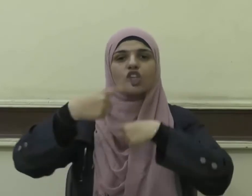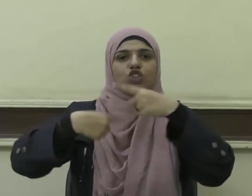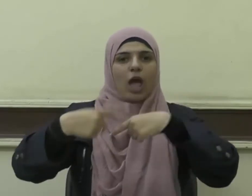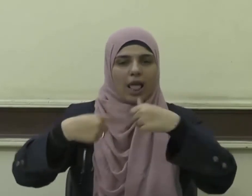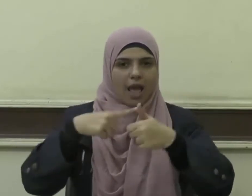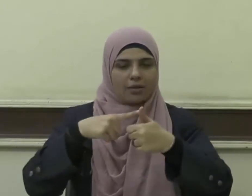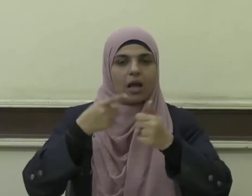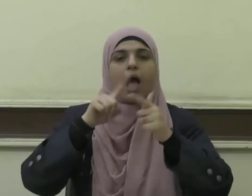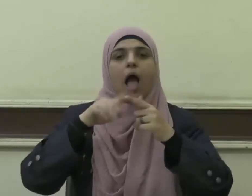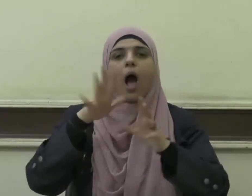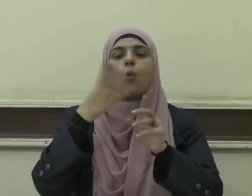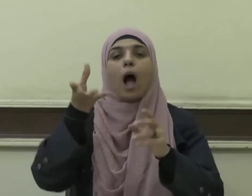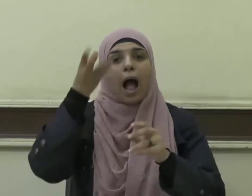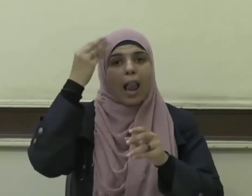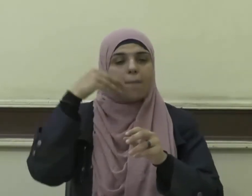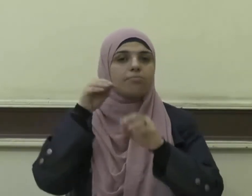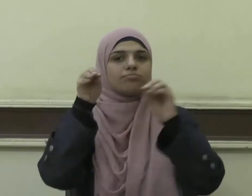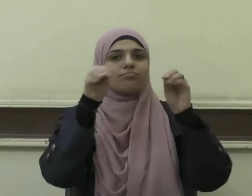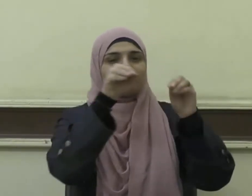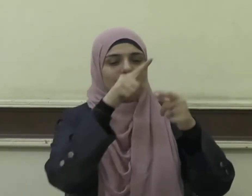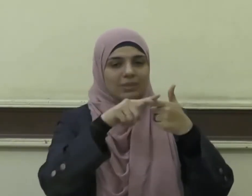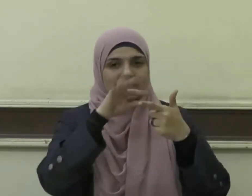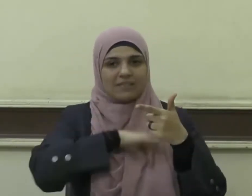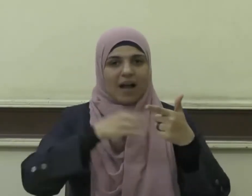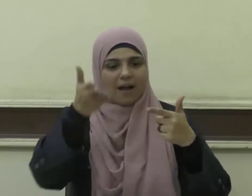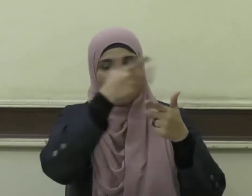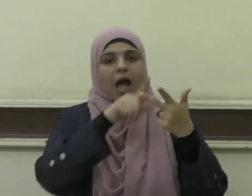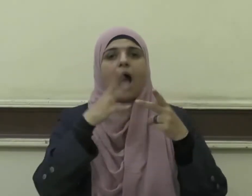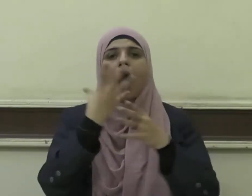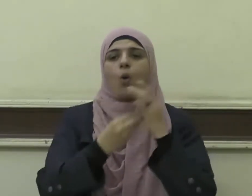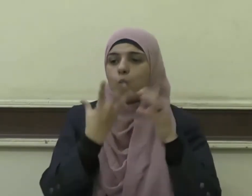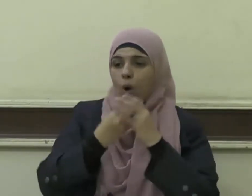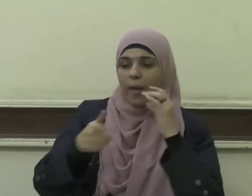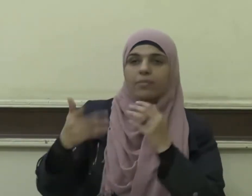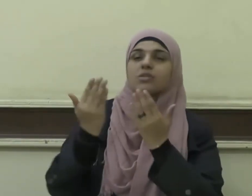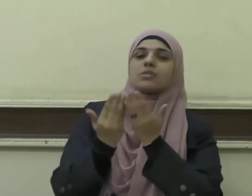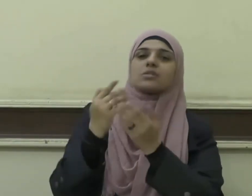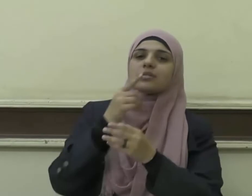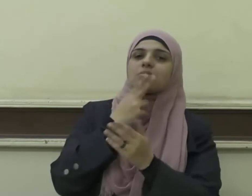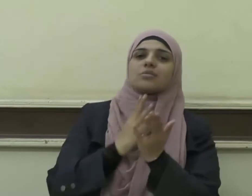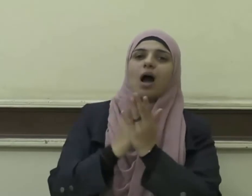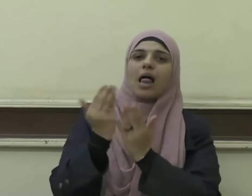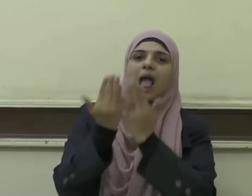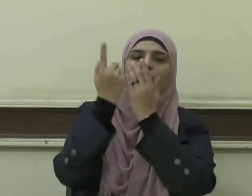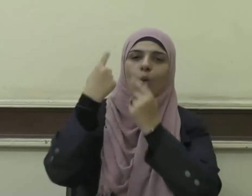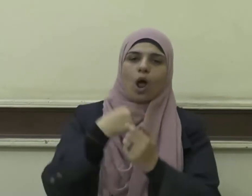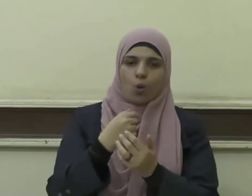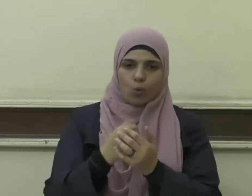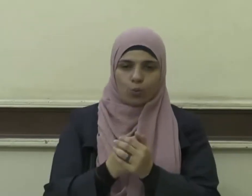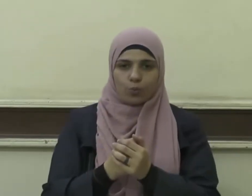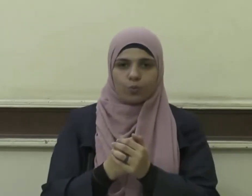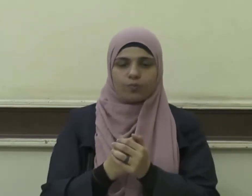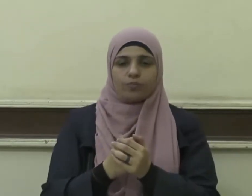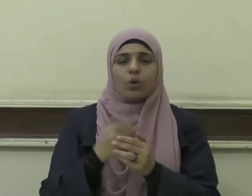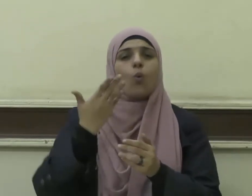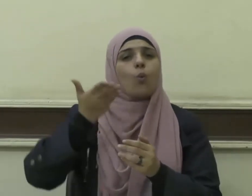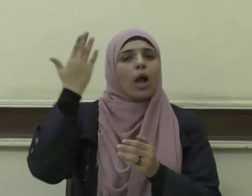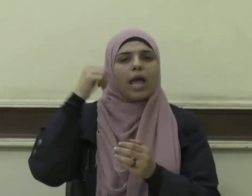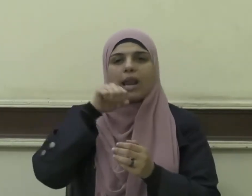أو علم ينتفع به أو ولد صالح يدعو له وكان صلى الله عليه